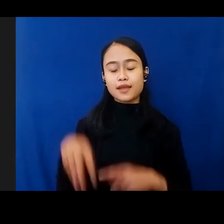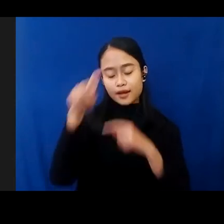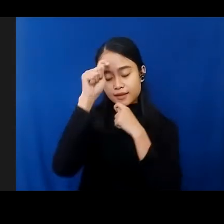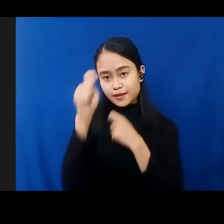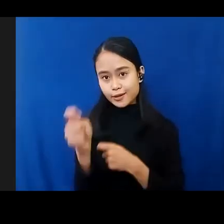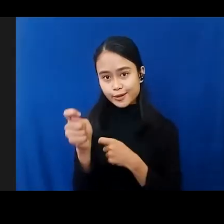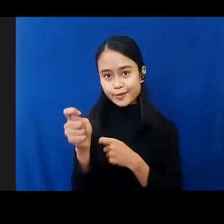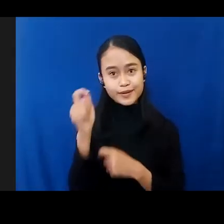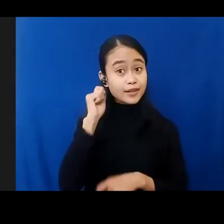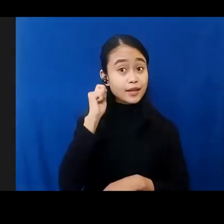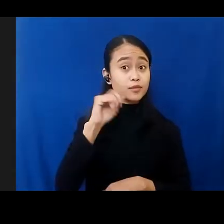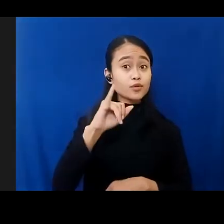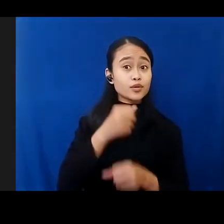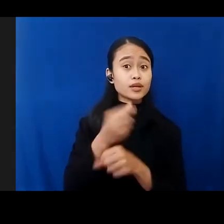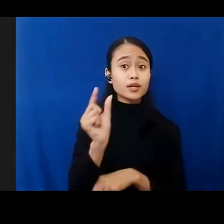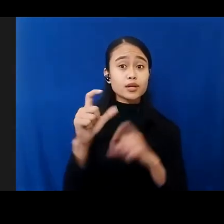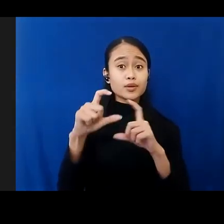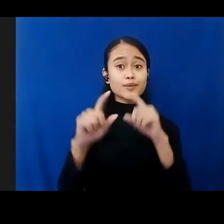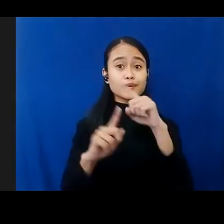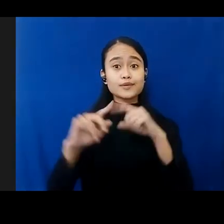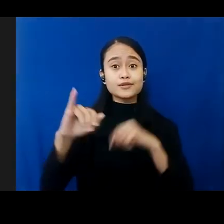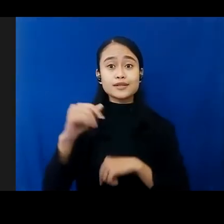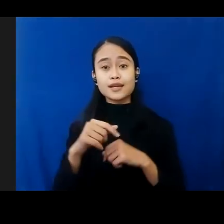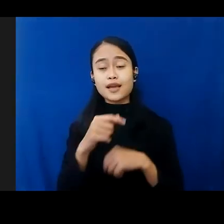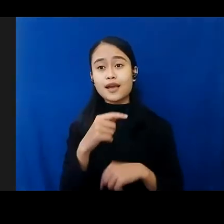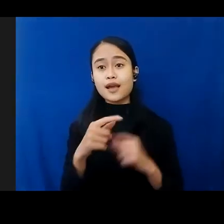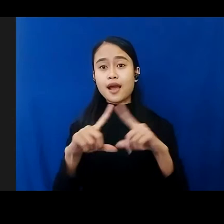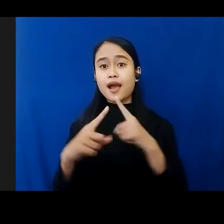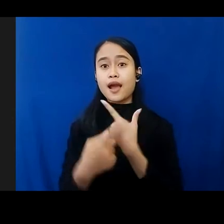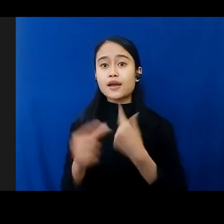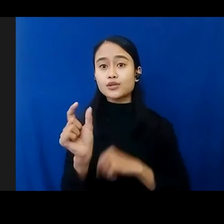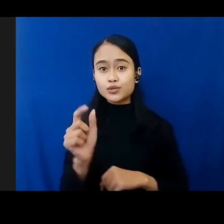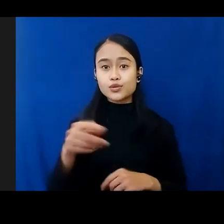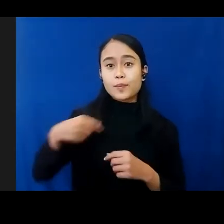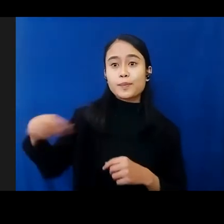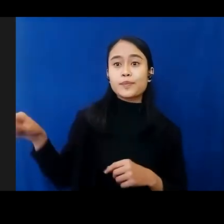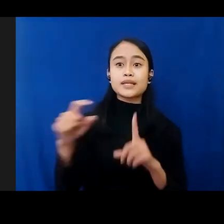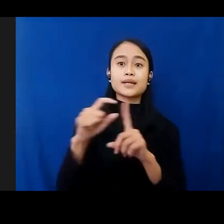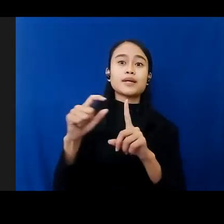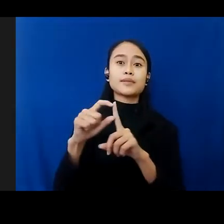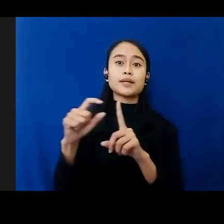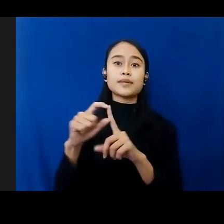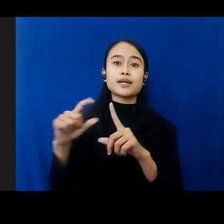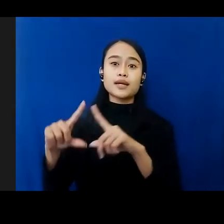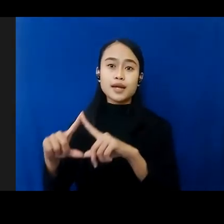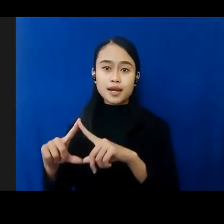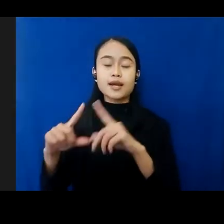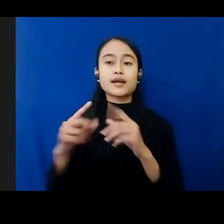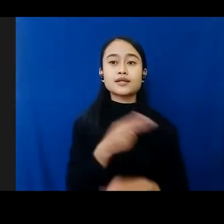Ibu I. Gusti Ayu Bintang Darmawati, Menteri Pemberdayaan Perempuan dan Perlindungan Anak Republik Indonesia.